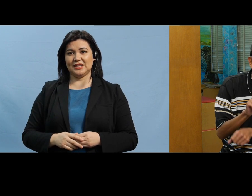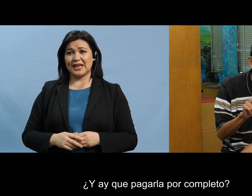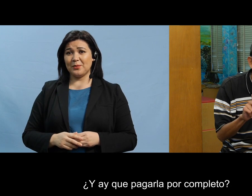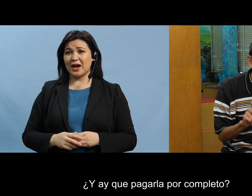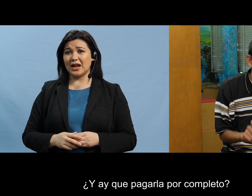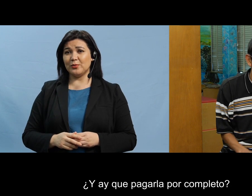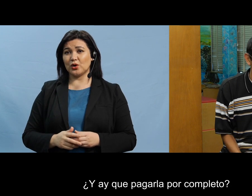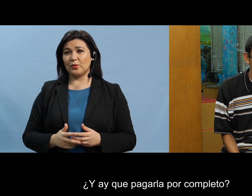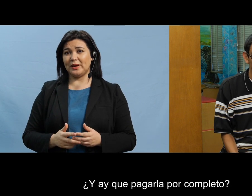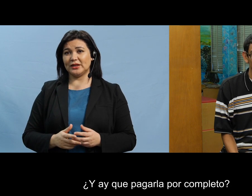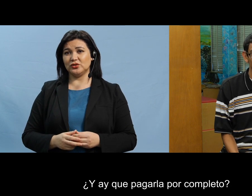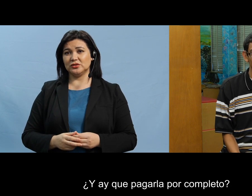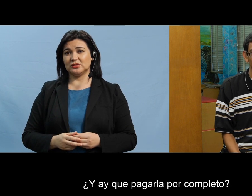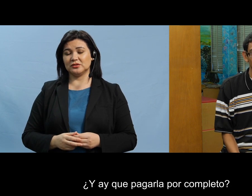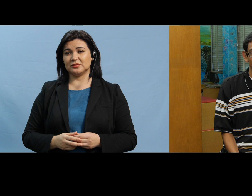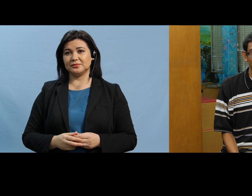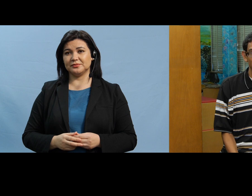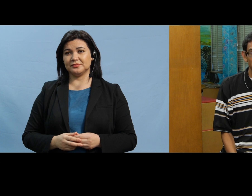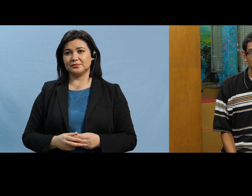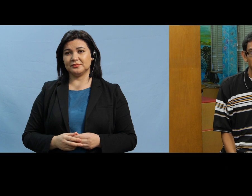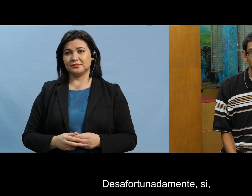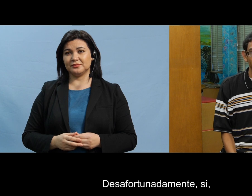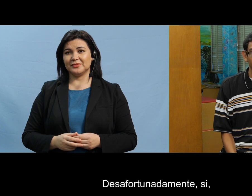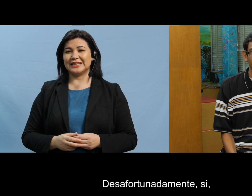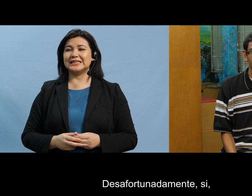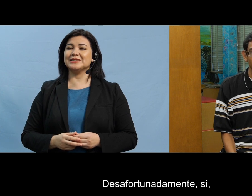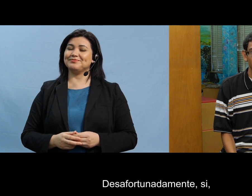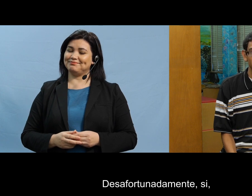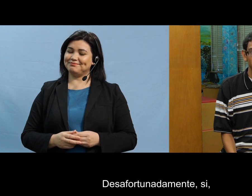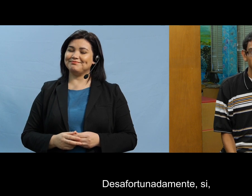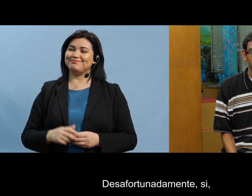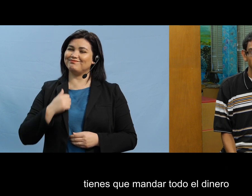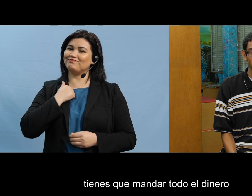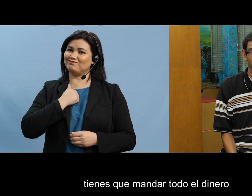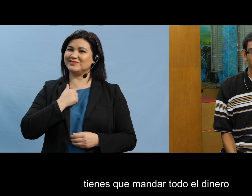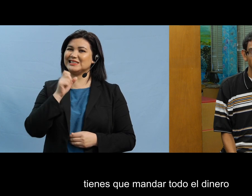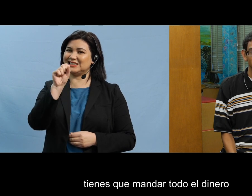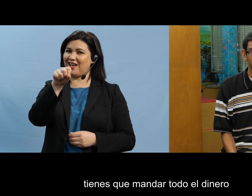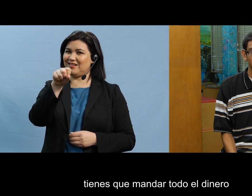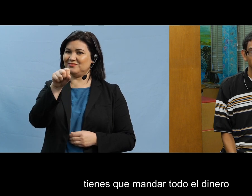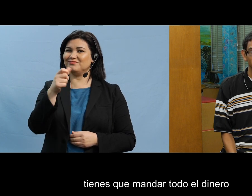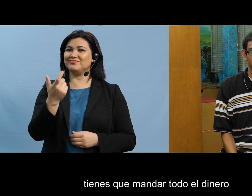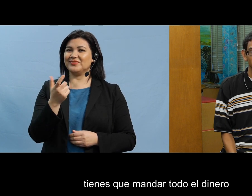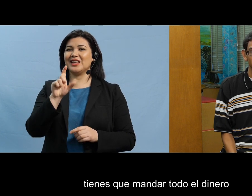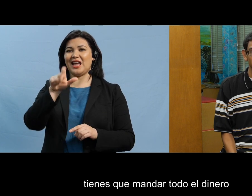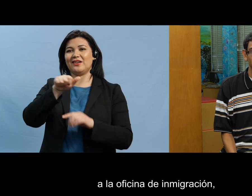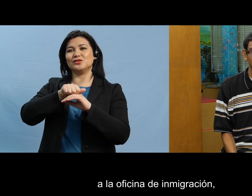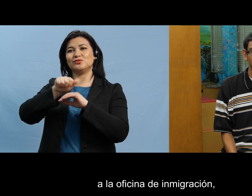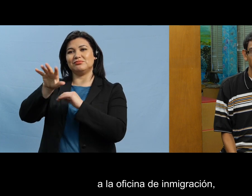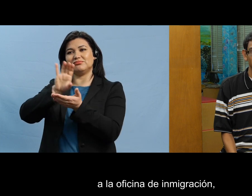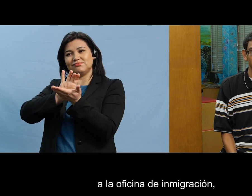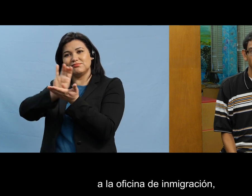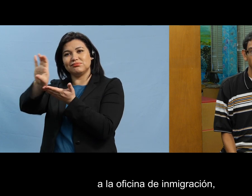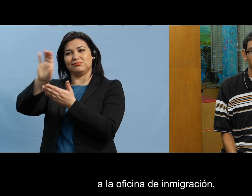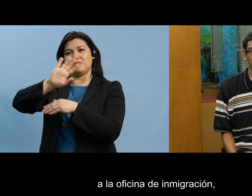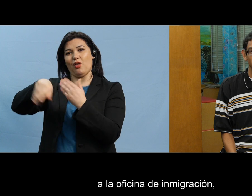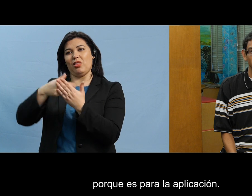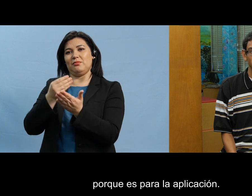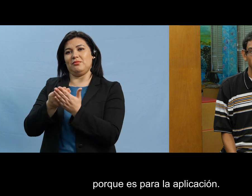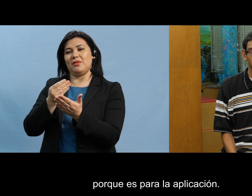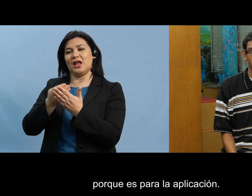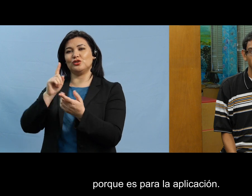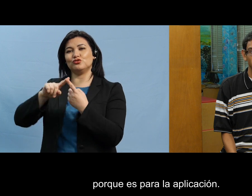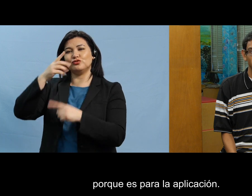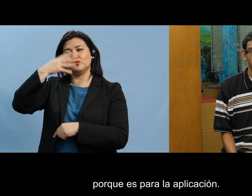y hay que pagarla por completo desafortunadamente si tienes que mandar todo el dinero a la oficina de migración